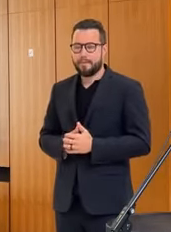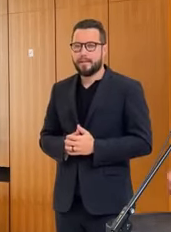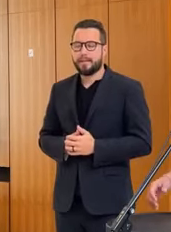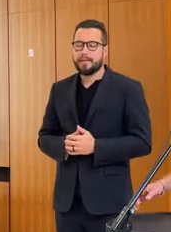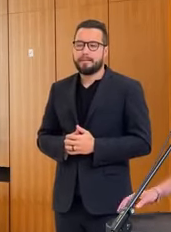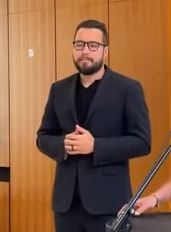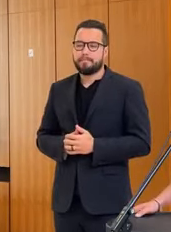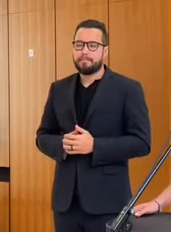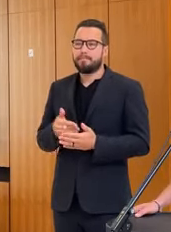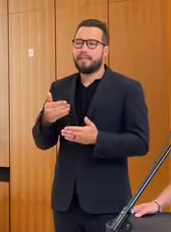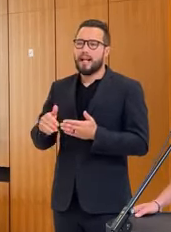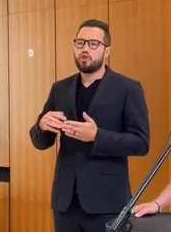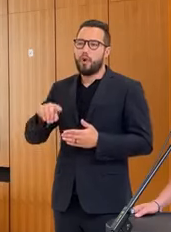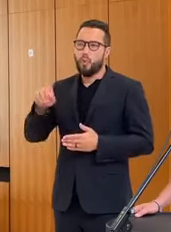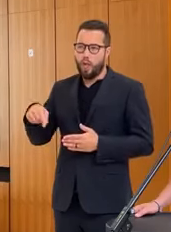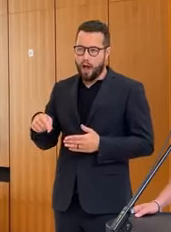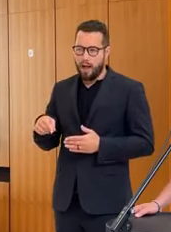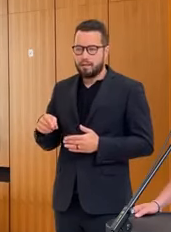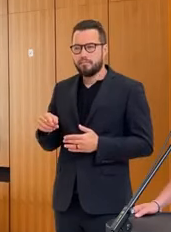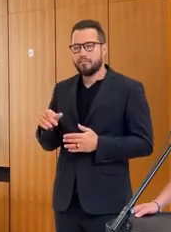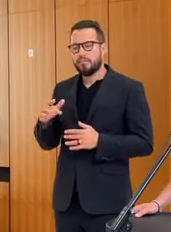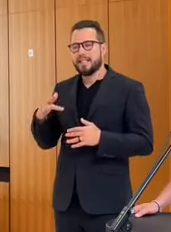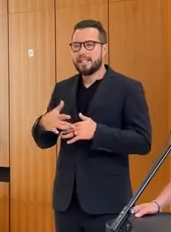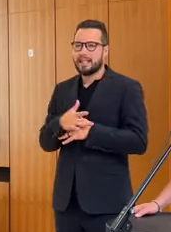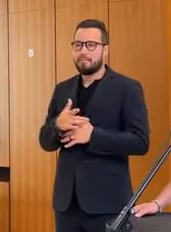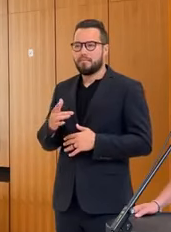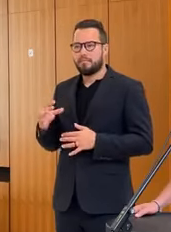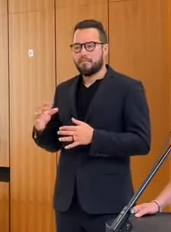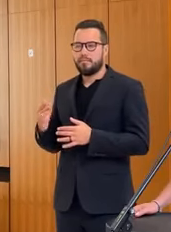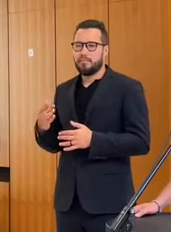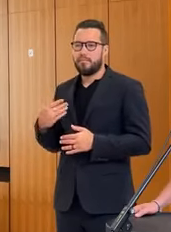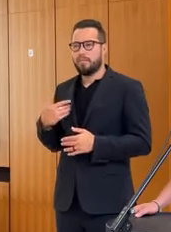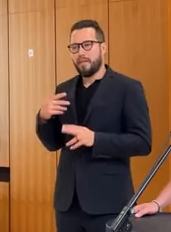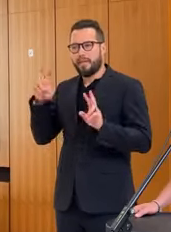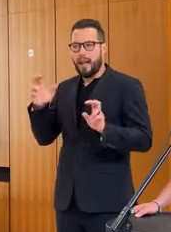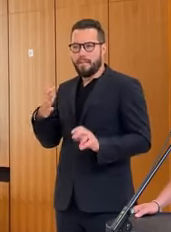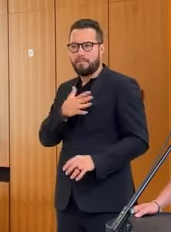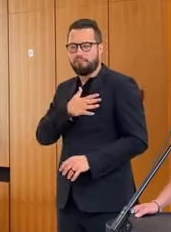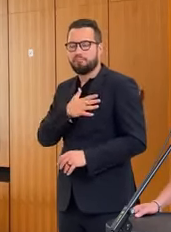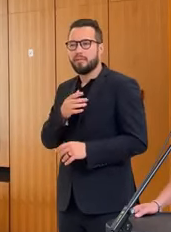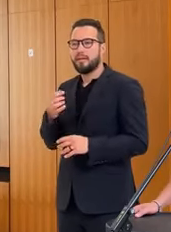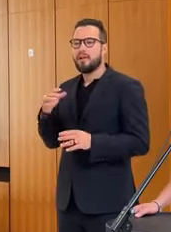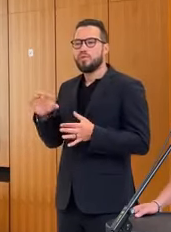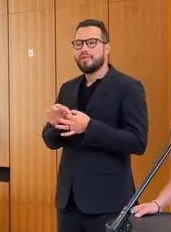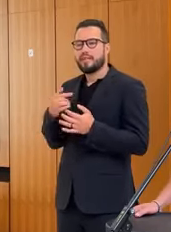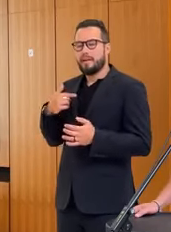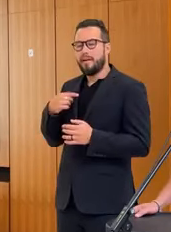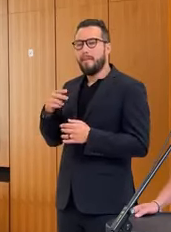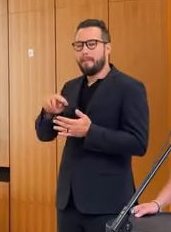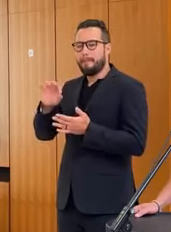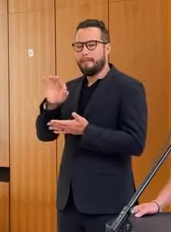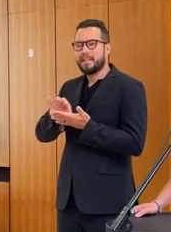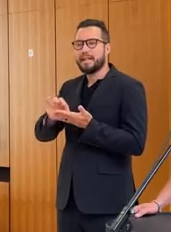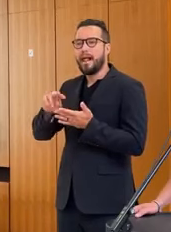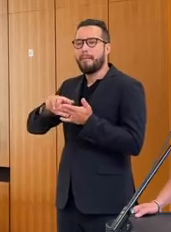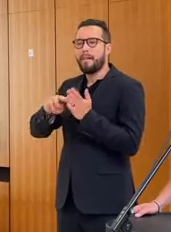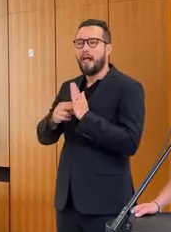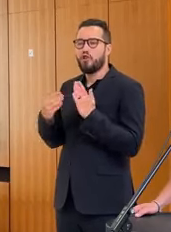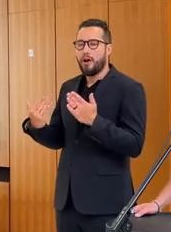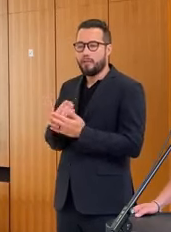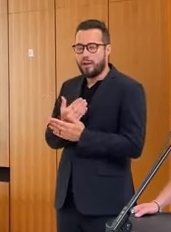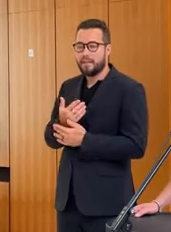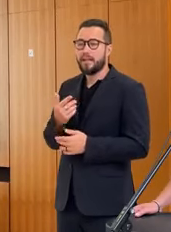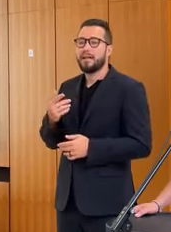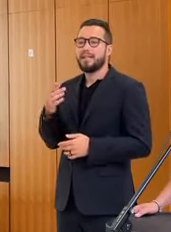čo mne je najbližšie, pretože som sa podielal na písanie plánu obnovy, je, aby plnenie cieľov a milníkov a aby naštartovanie